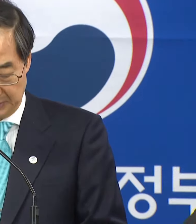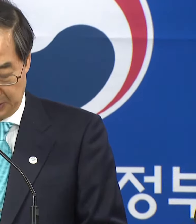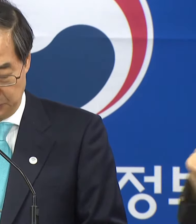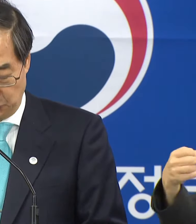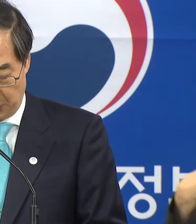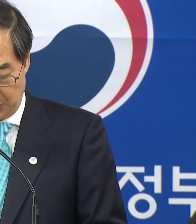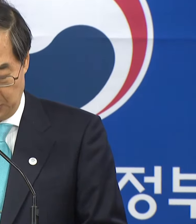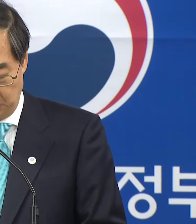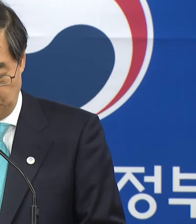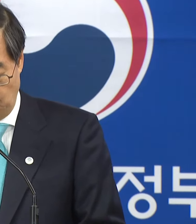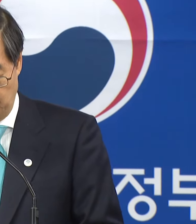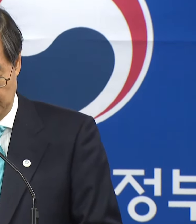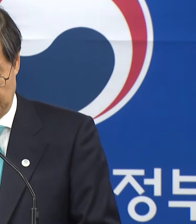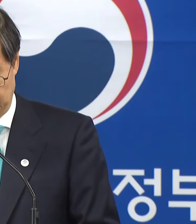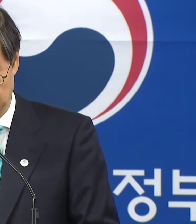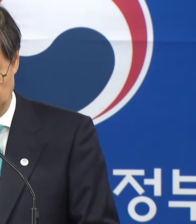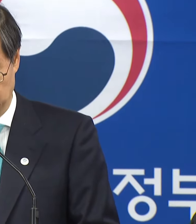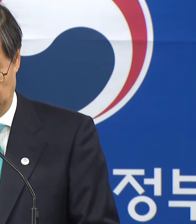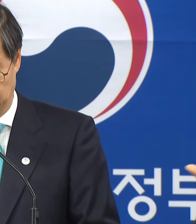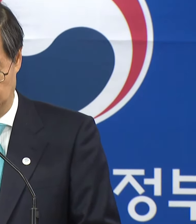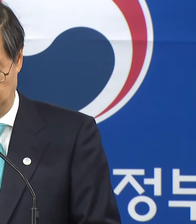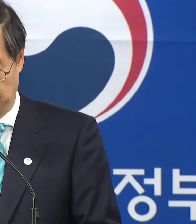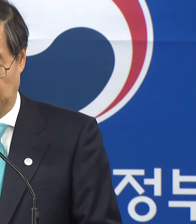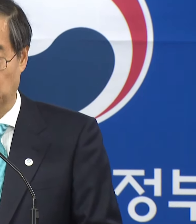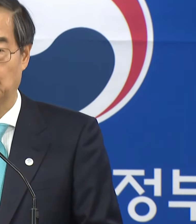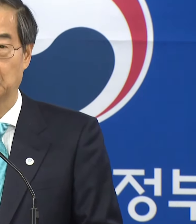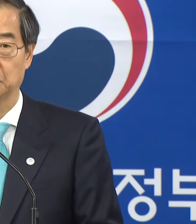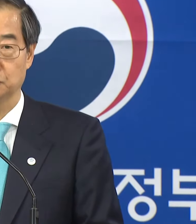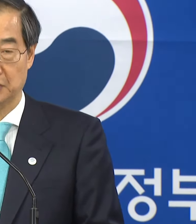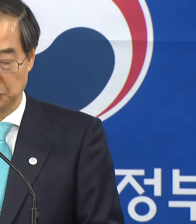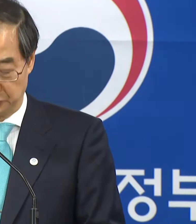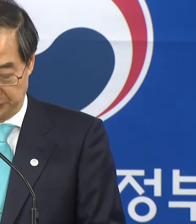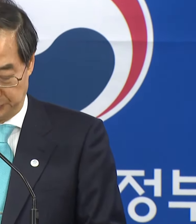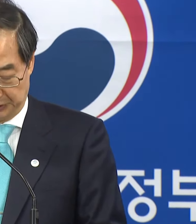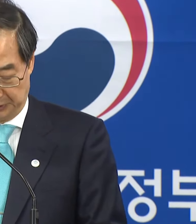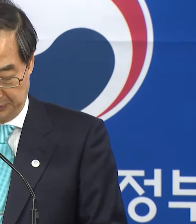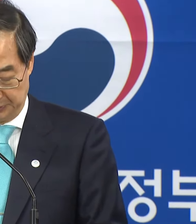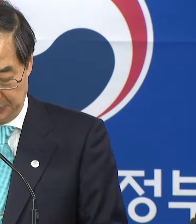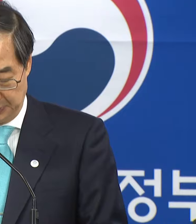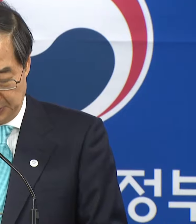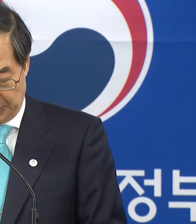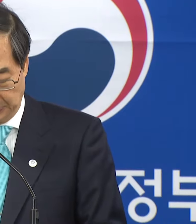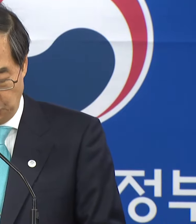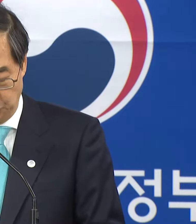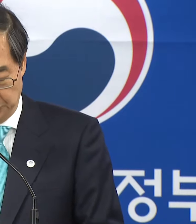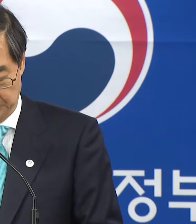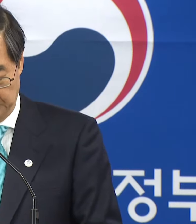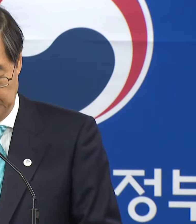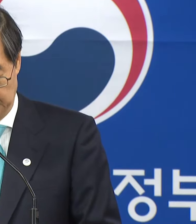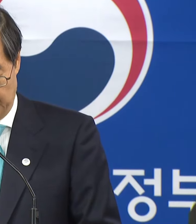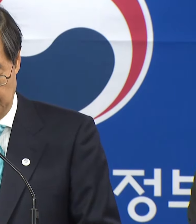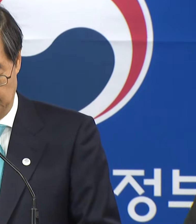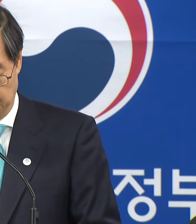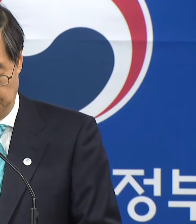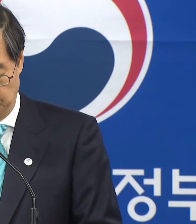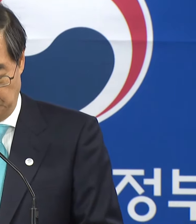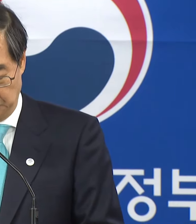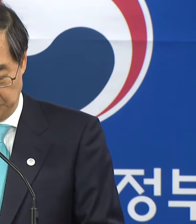쌀 산업과 농업의 자생력을 해칠 수 있다고 우려하고 있습니다. 한농년,